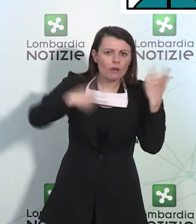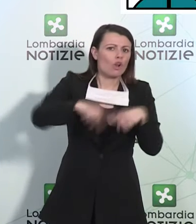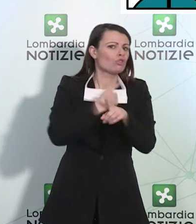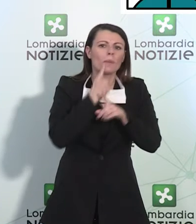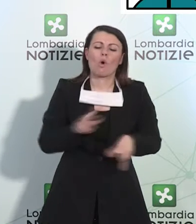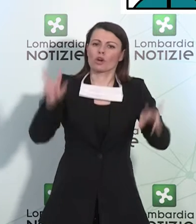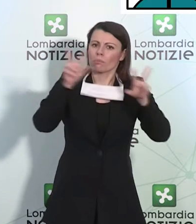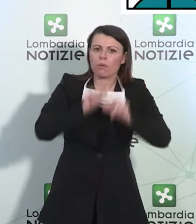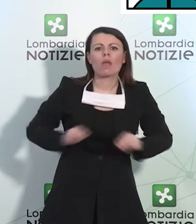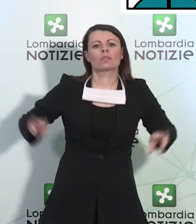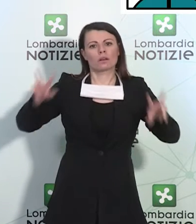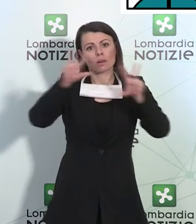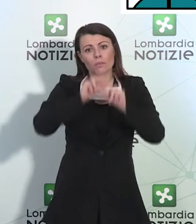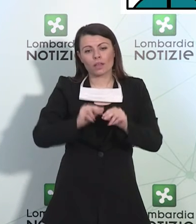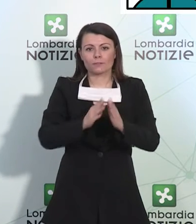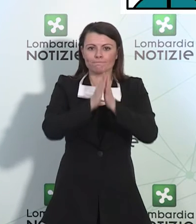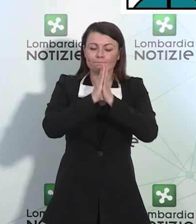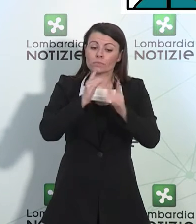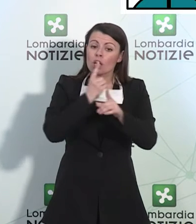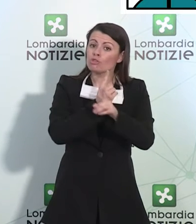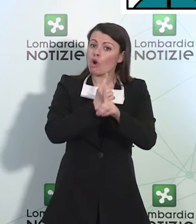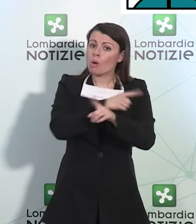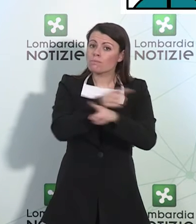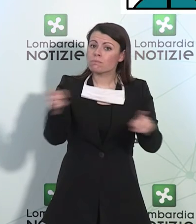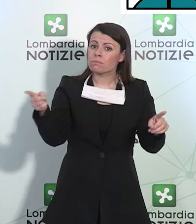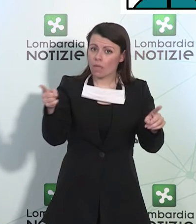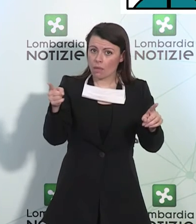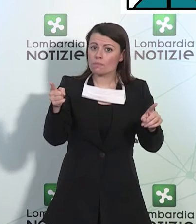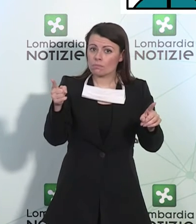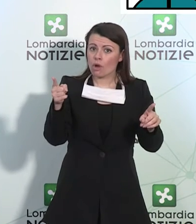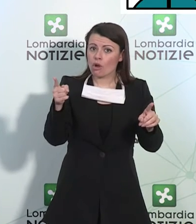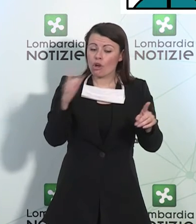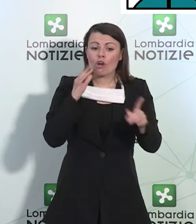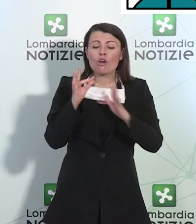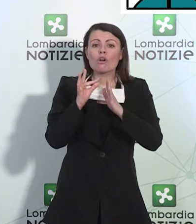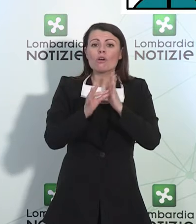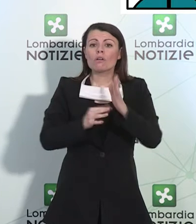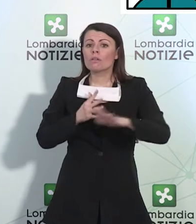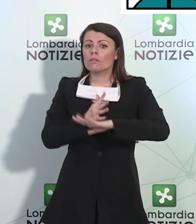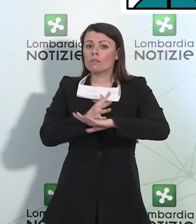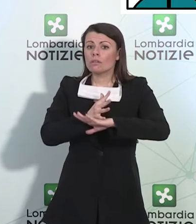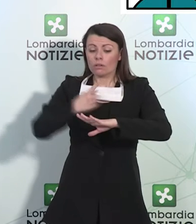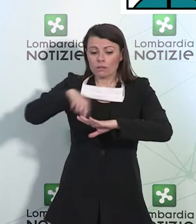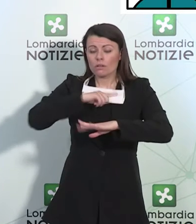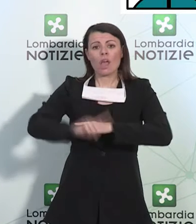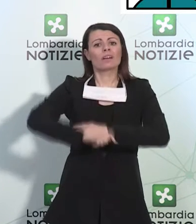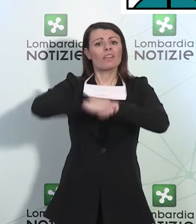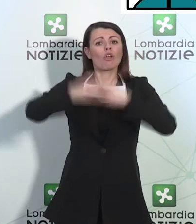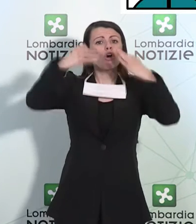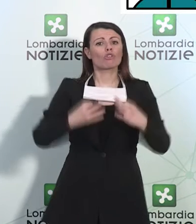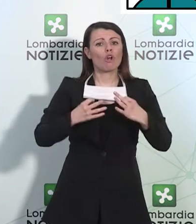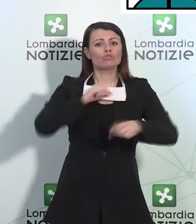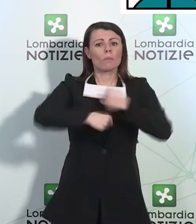necessità di essere rigorosi nell'applicazione delle nostre indicazioni, delle